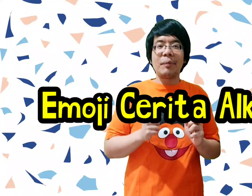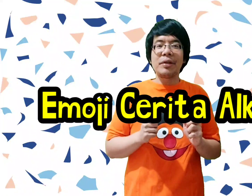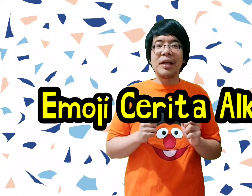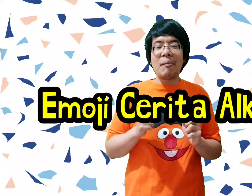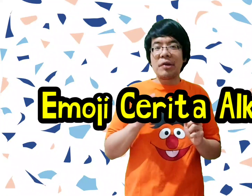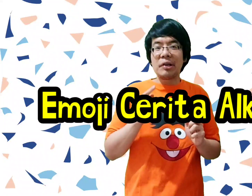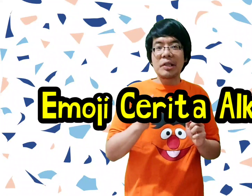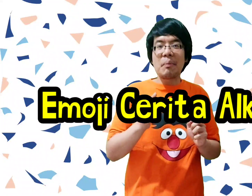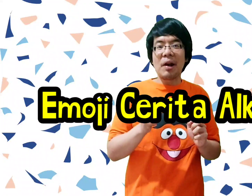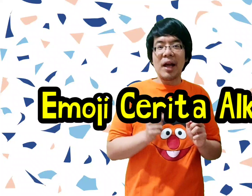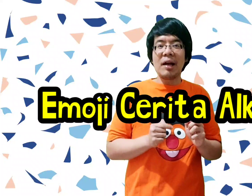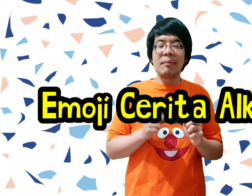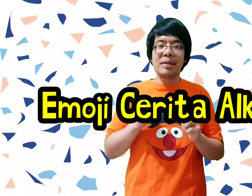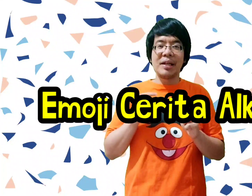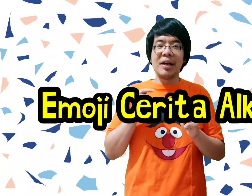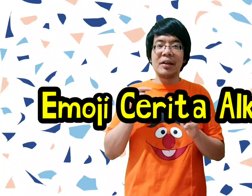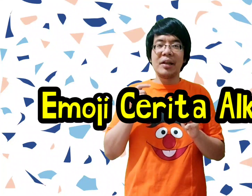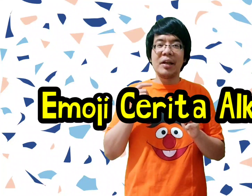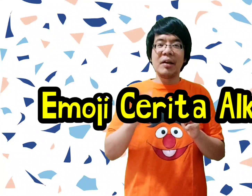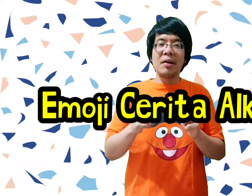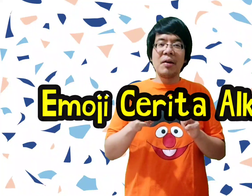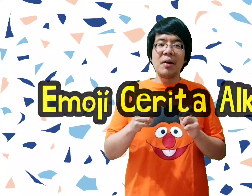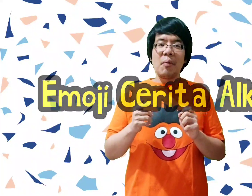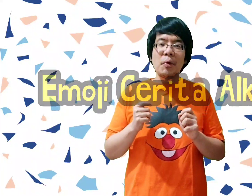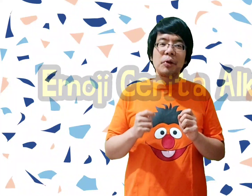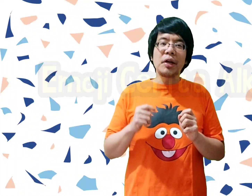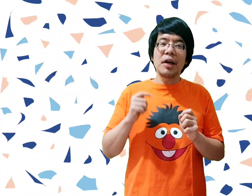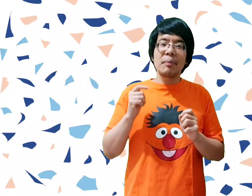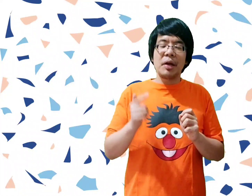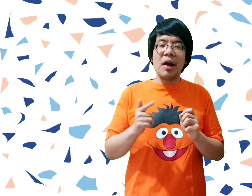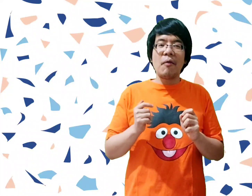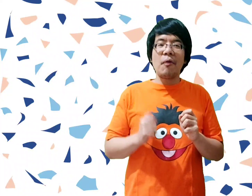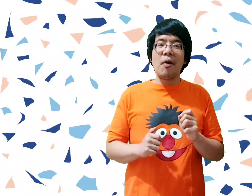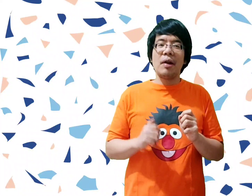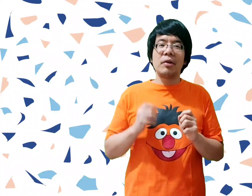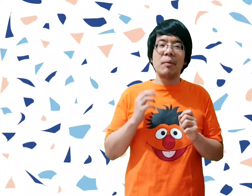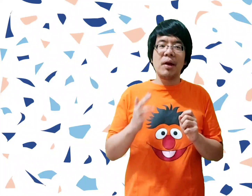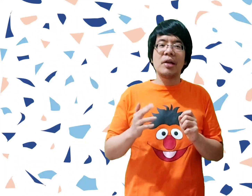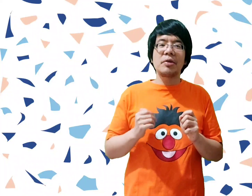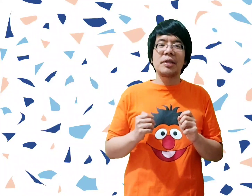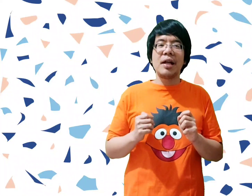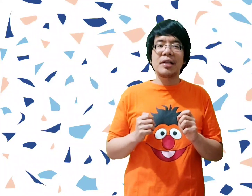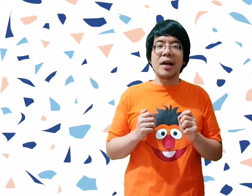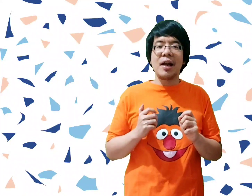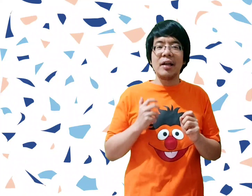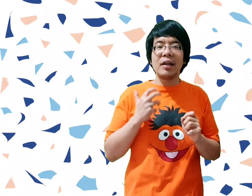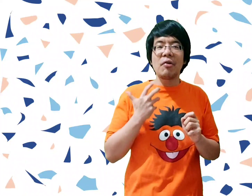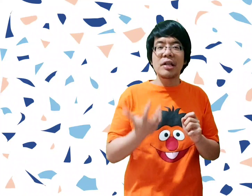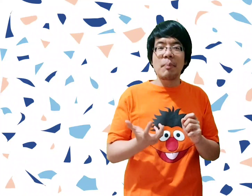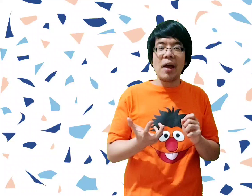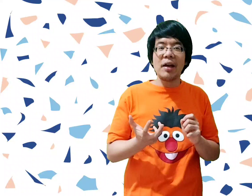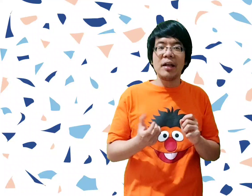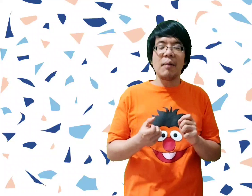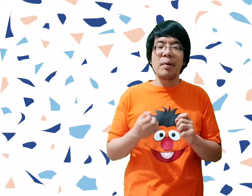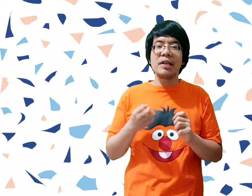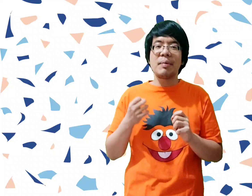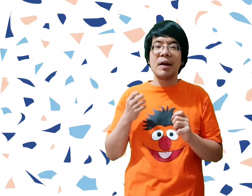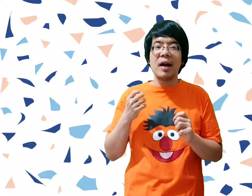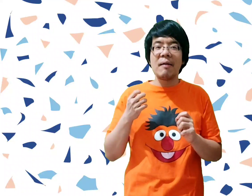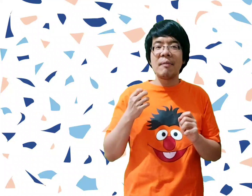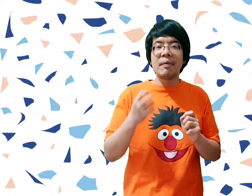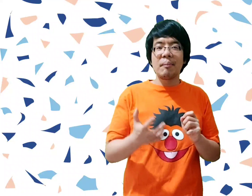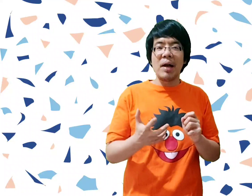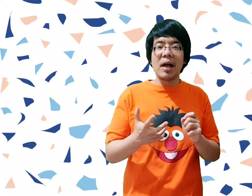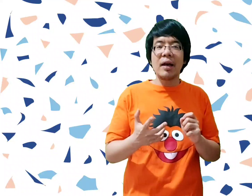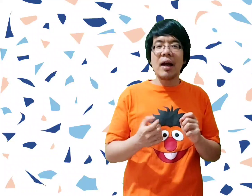Nah, apa hal itu emoji? Emoji itu simbol ya. Bisa dilihat di komputer, di handphone, atau di media sosial. Seringkali kita taunya smiley, tapi